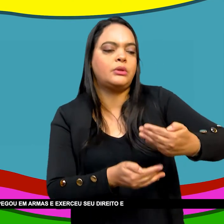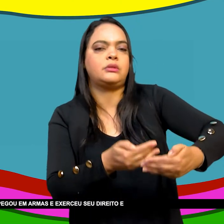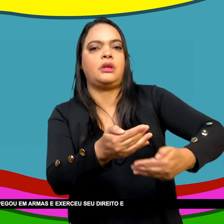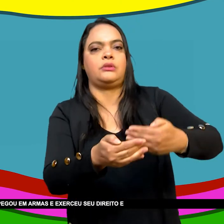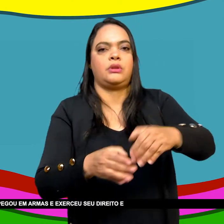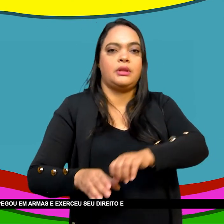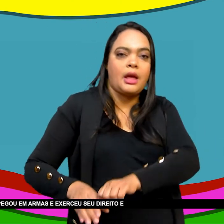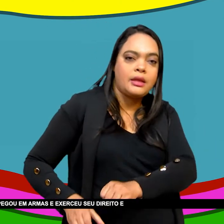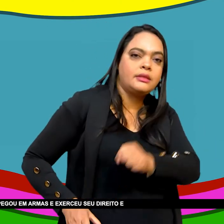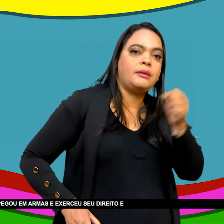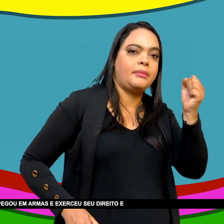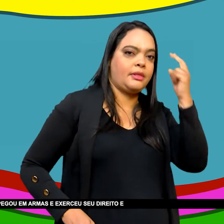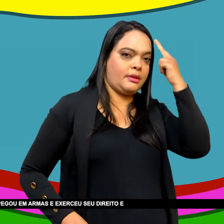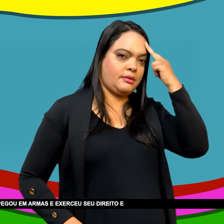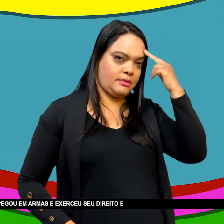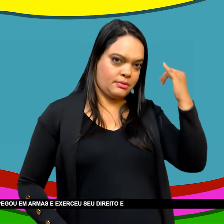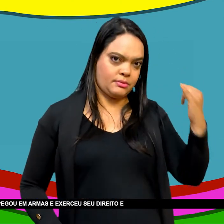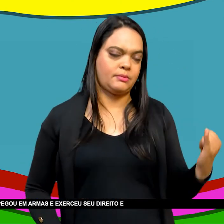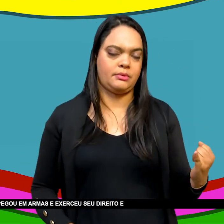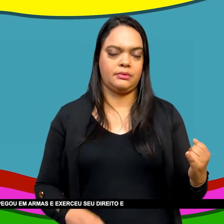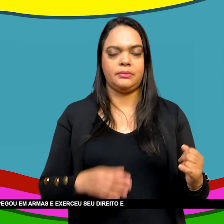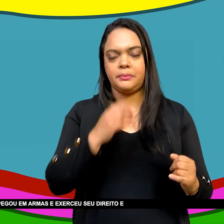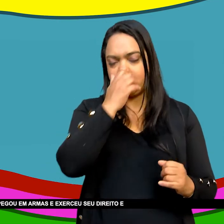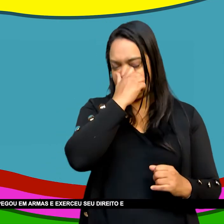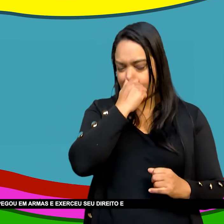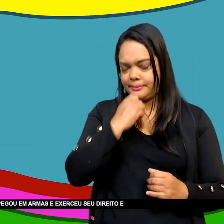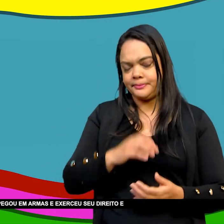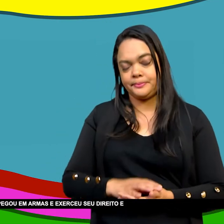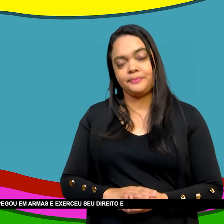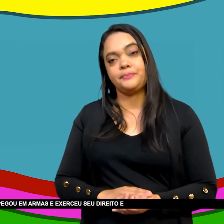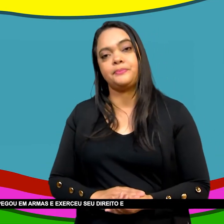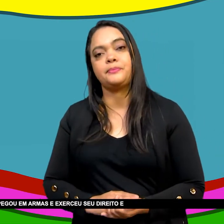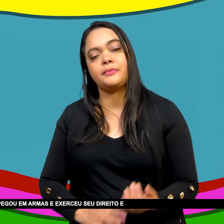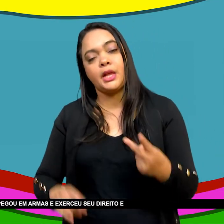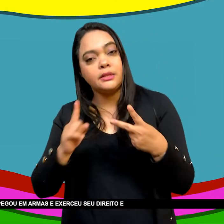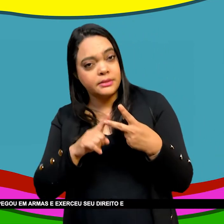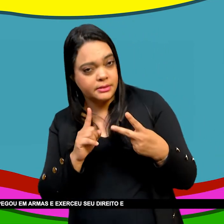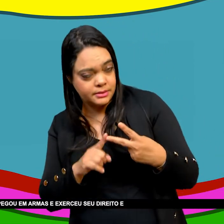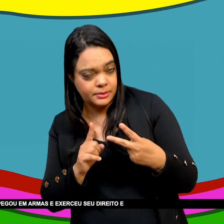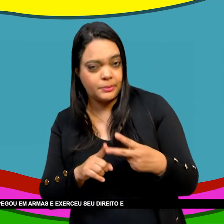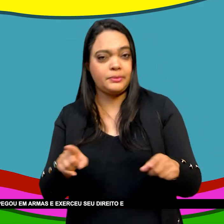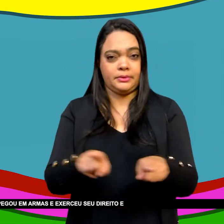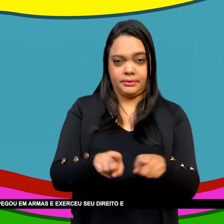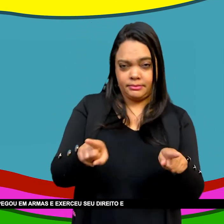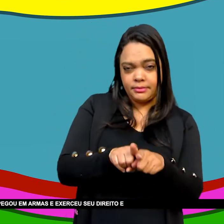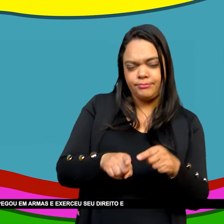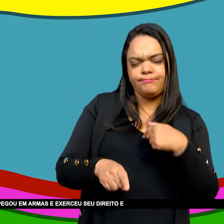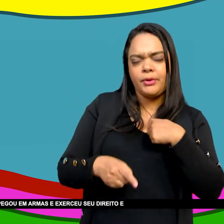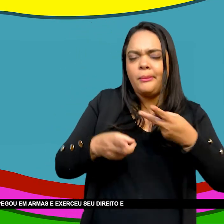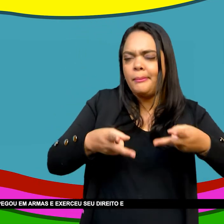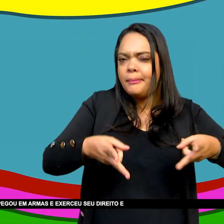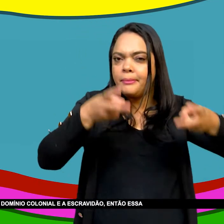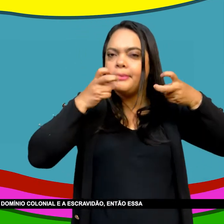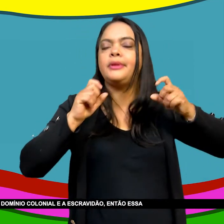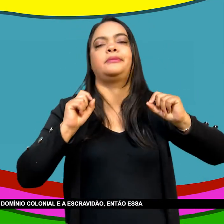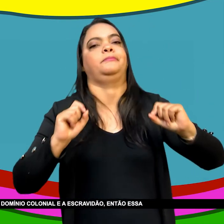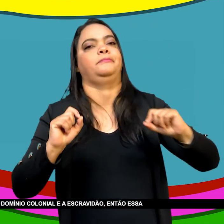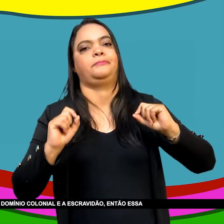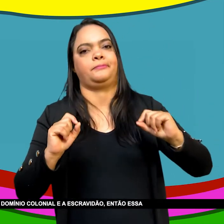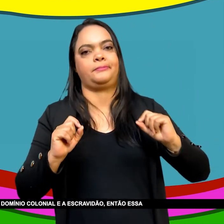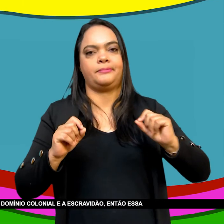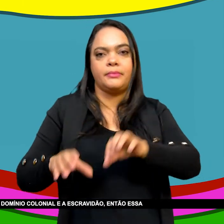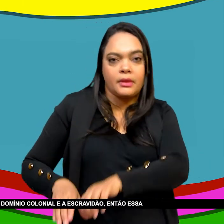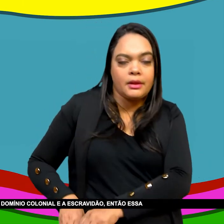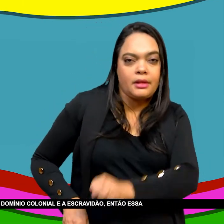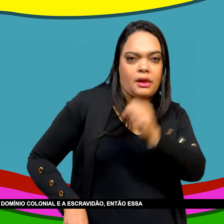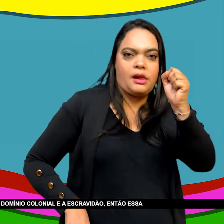popular Que a maioria da população Pegou em armas E exerceu O seu direito E conquistar